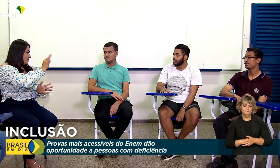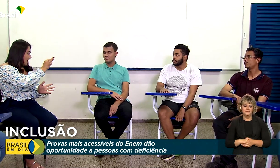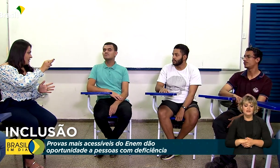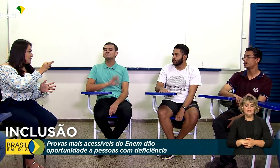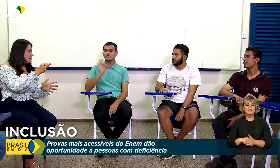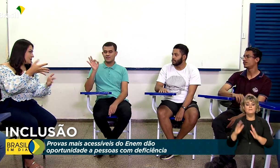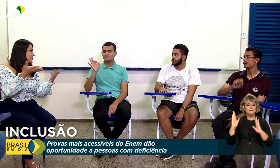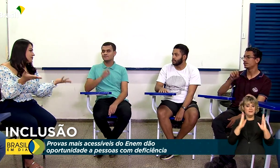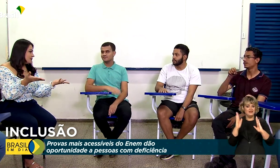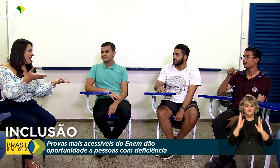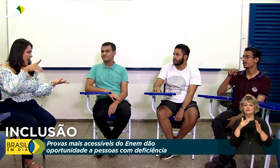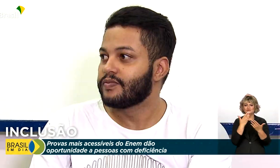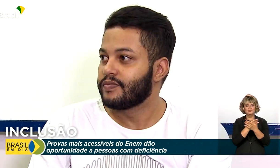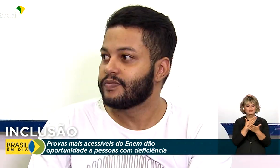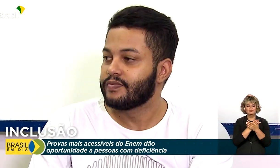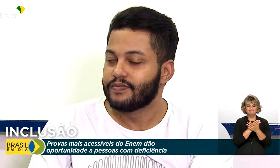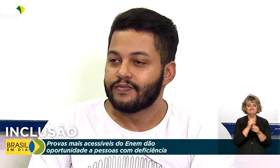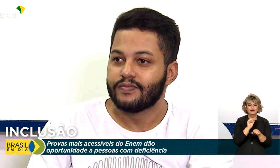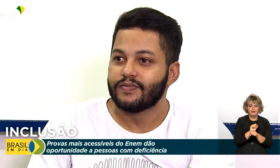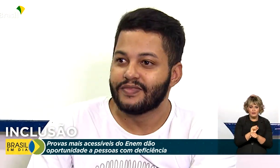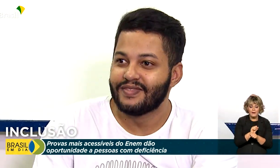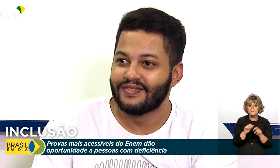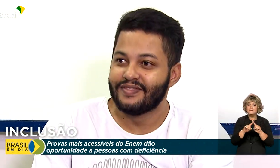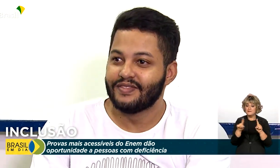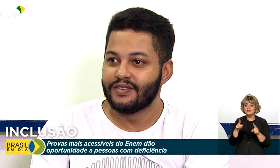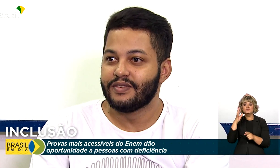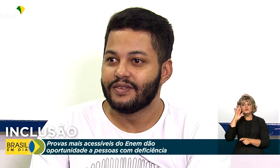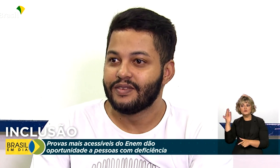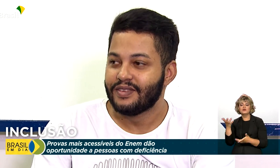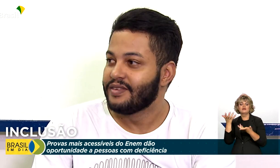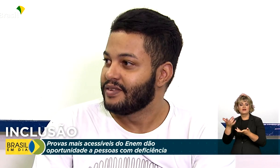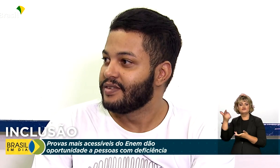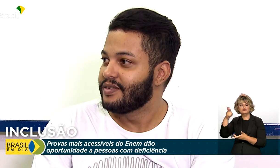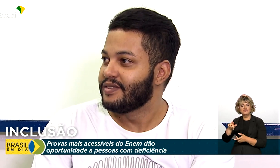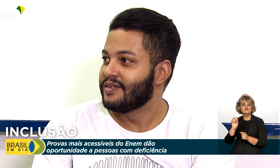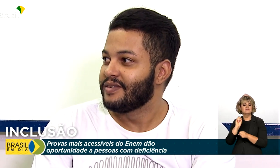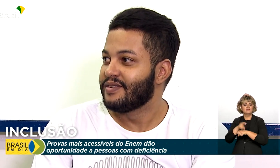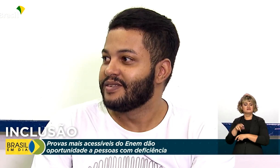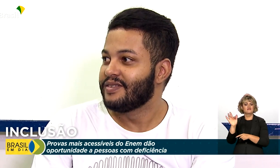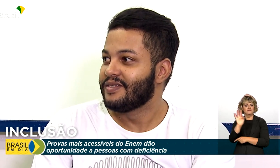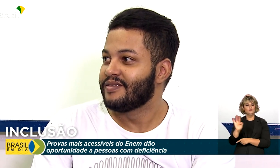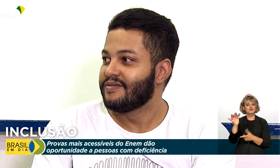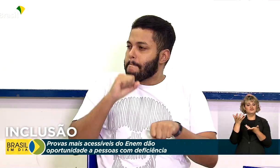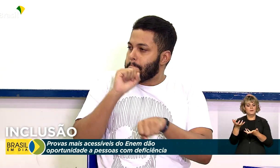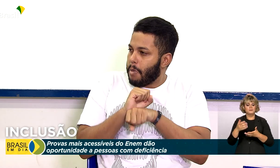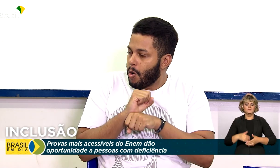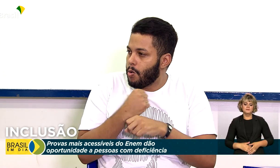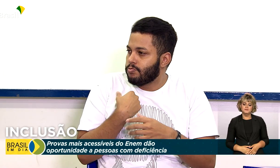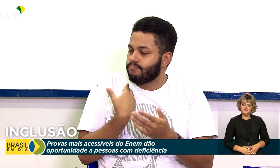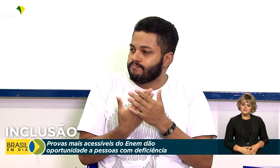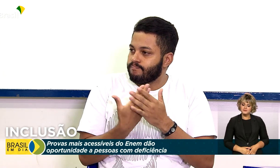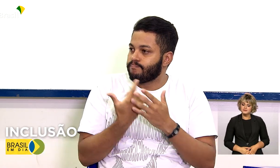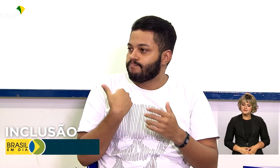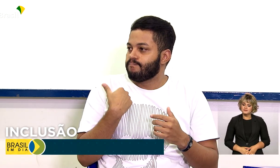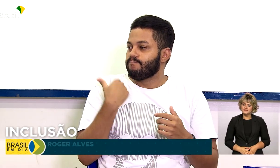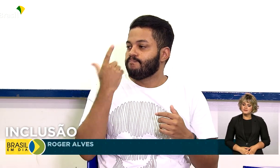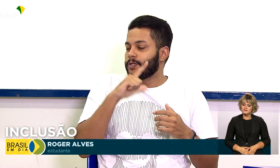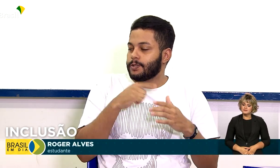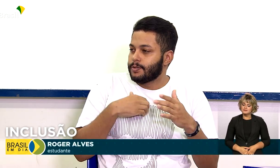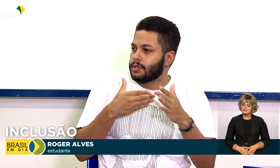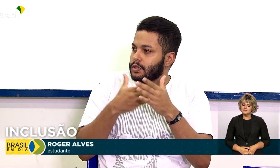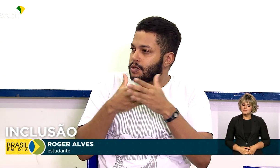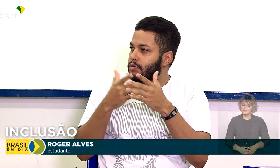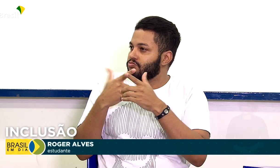Ficou um período sem estudar, mas hoje sonha novamente com uma vaga na universidade. Antigamente eu acabei